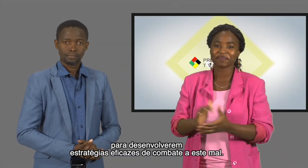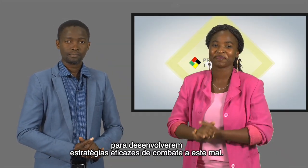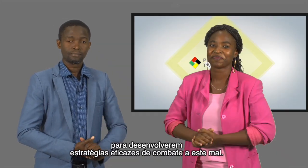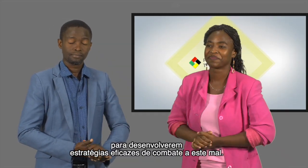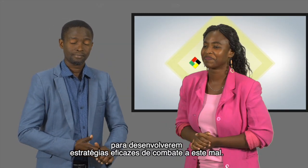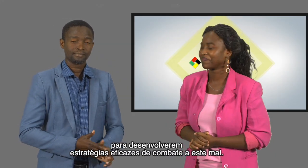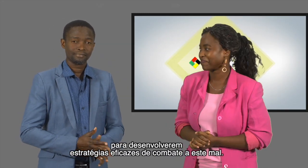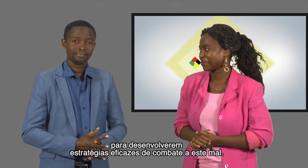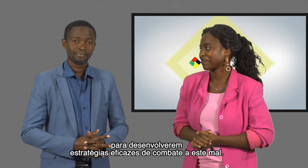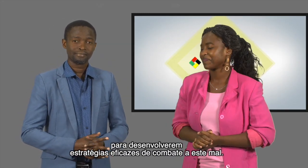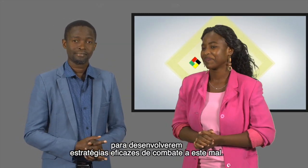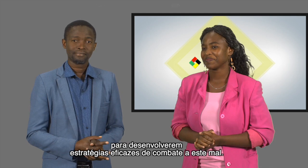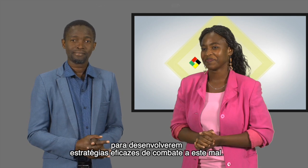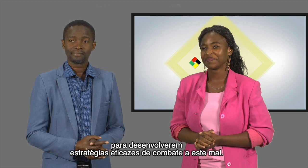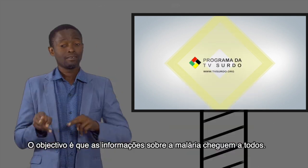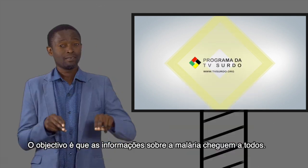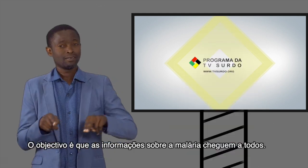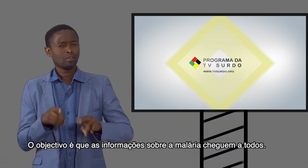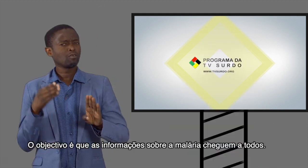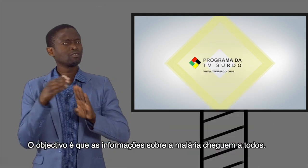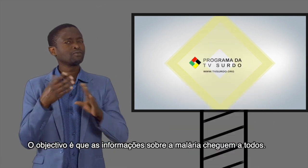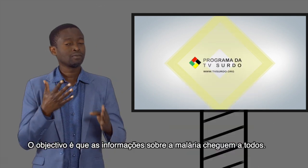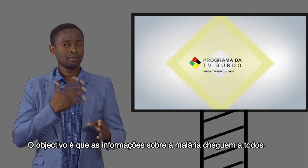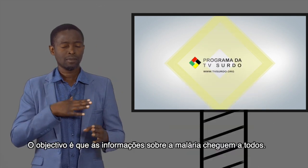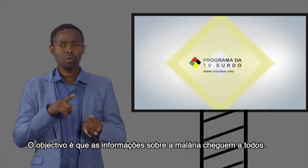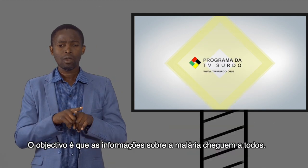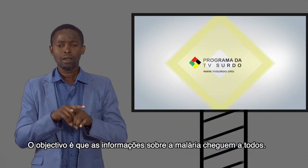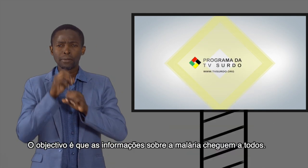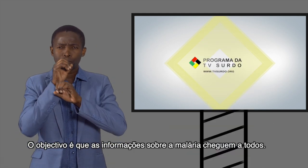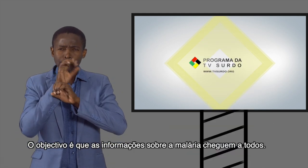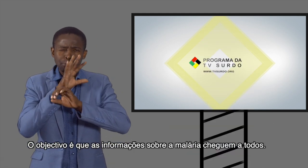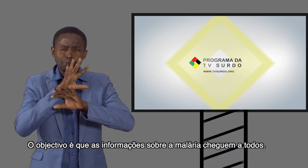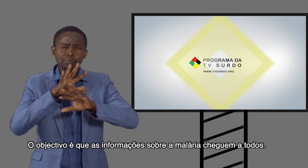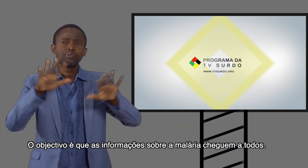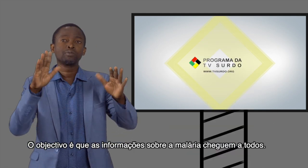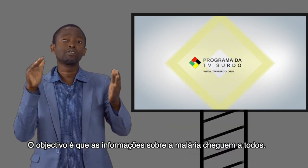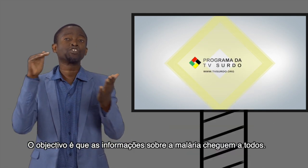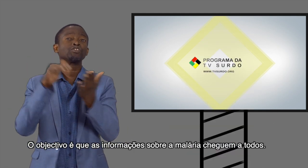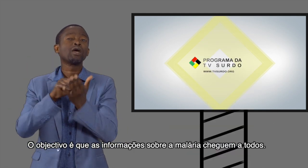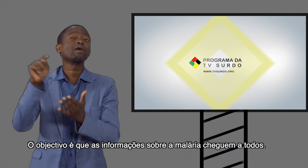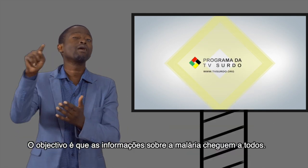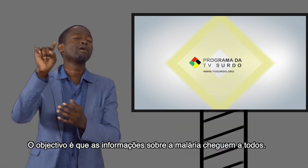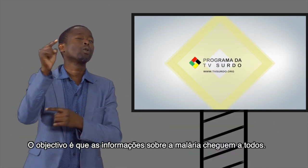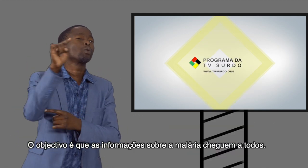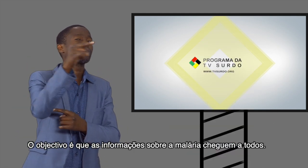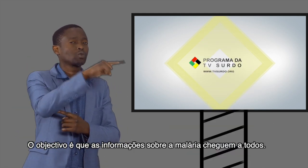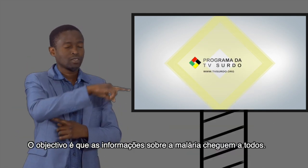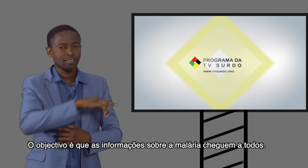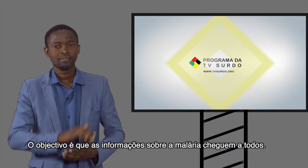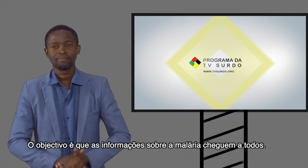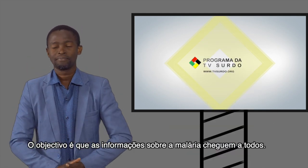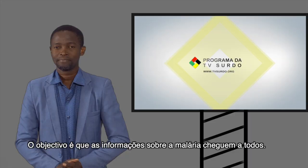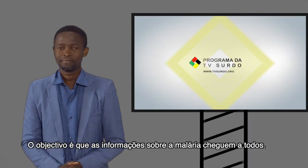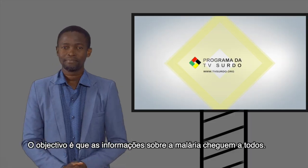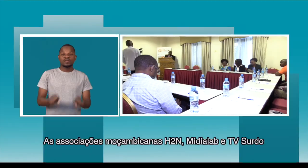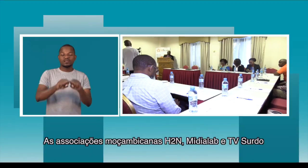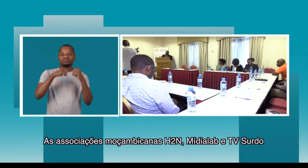combate a este mal. O objetivo é que as informações sobre malária cheguem a todos. As